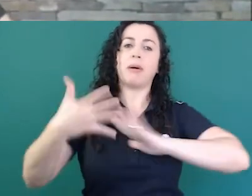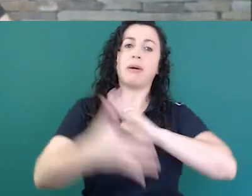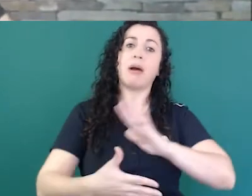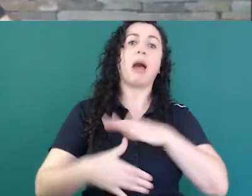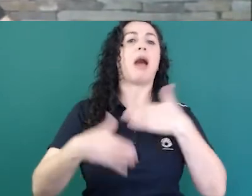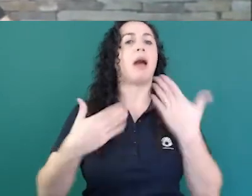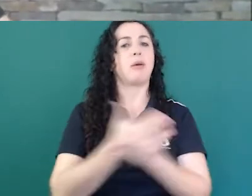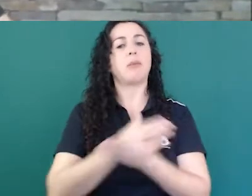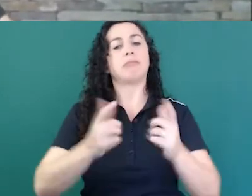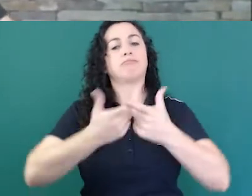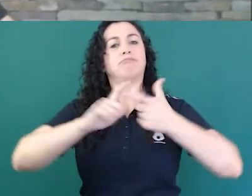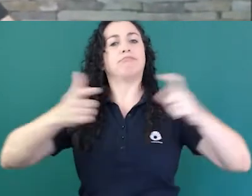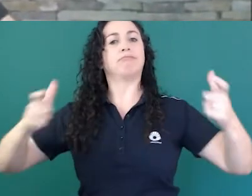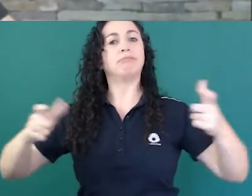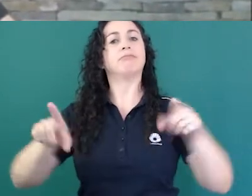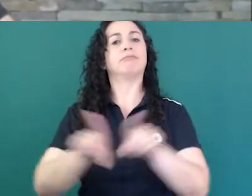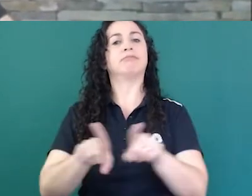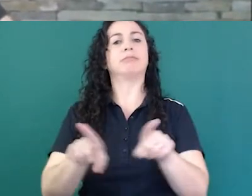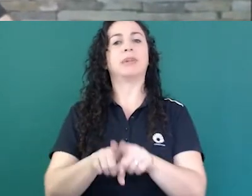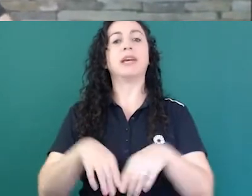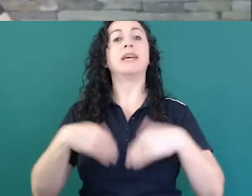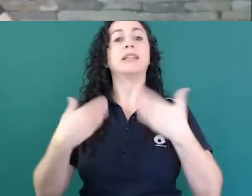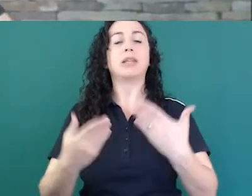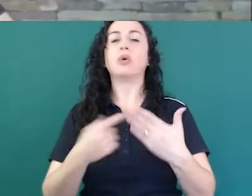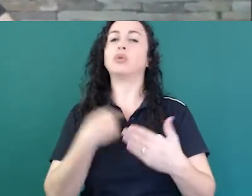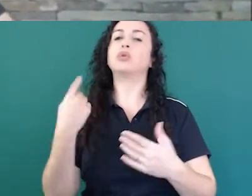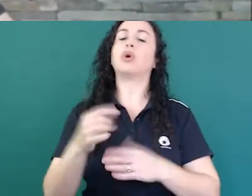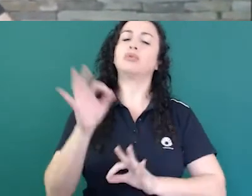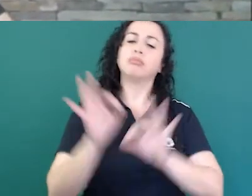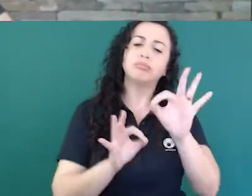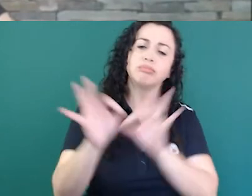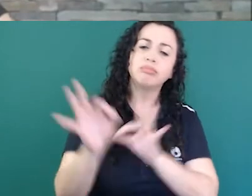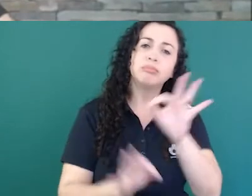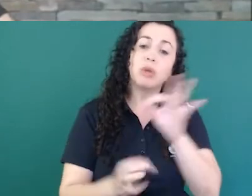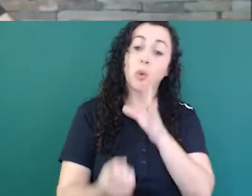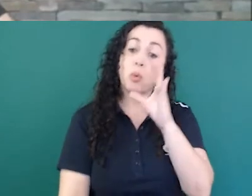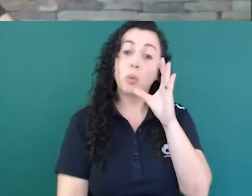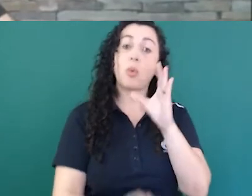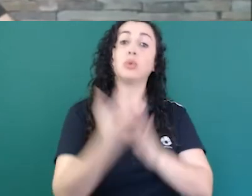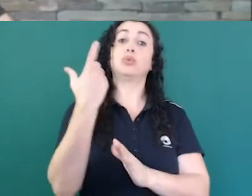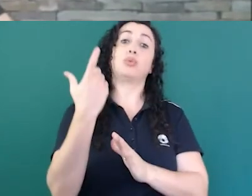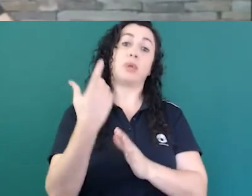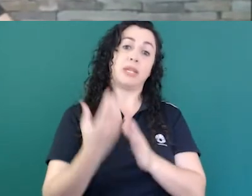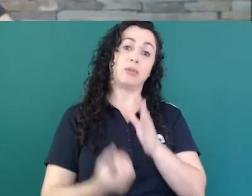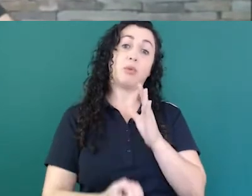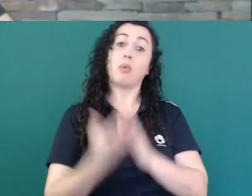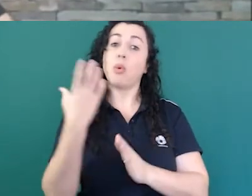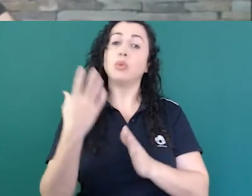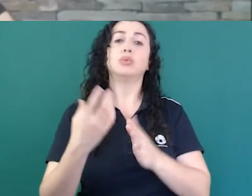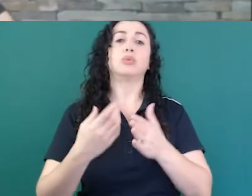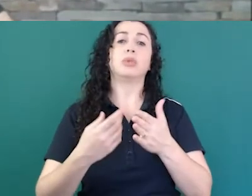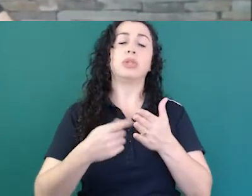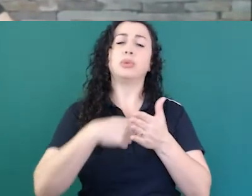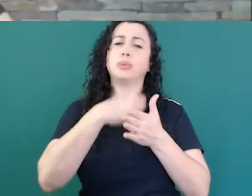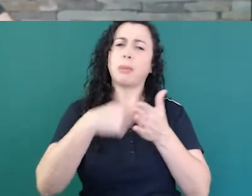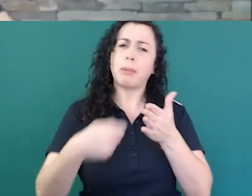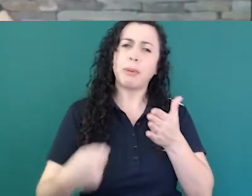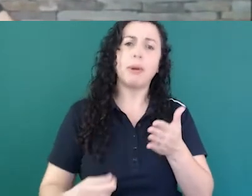glossários também foram, né? A gente foi construindo glossários para poder fazer essa tradução e a conversa então